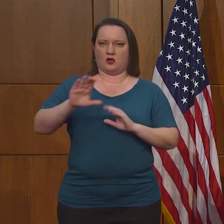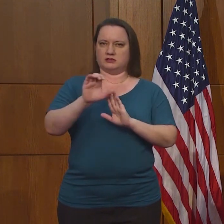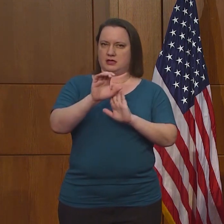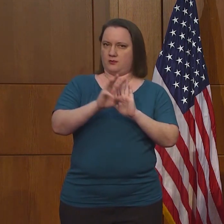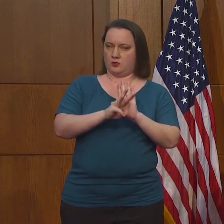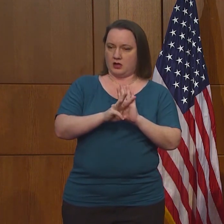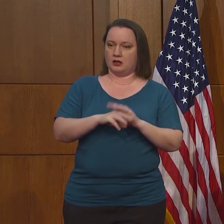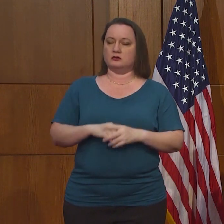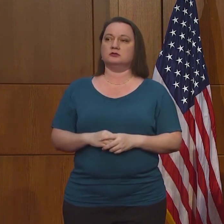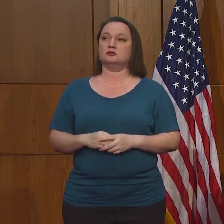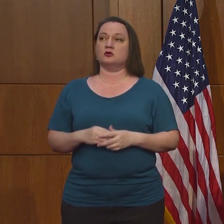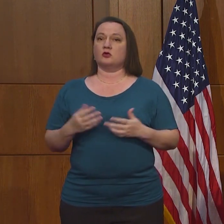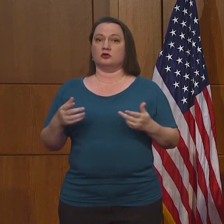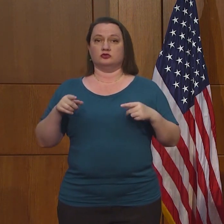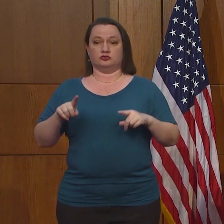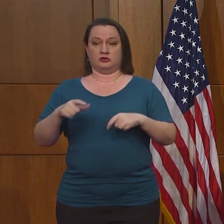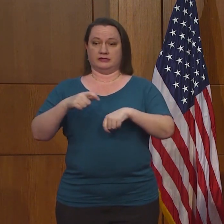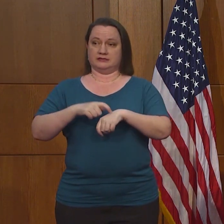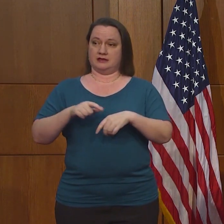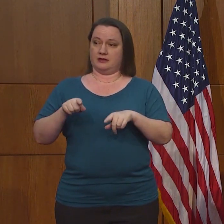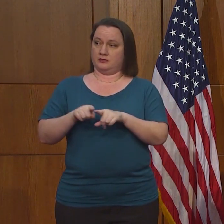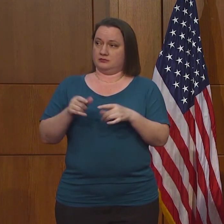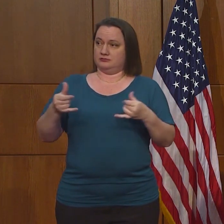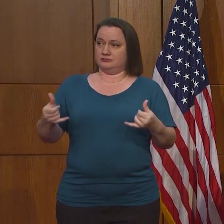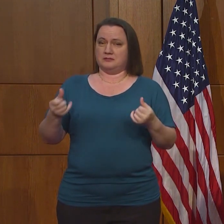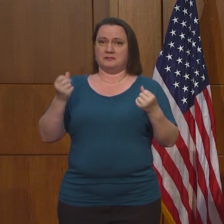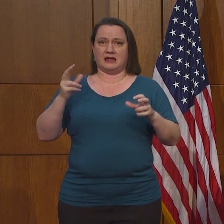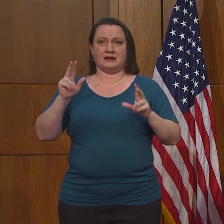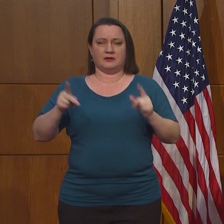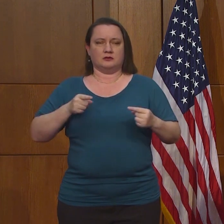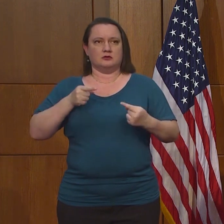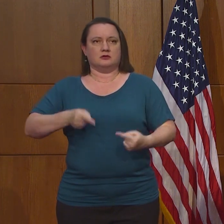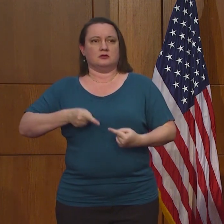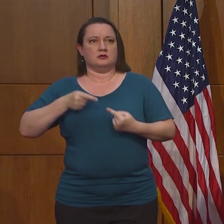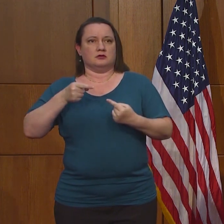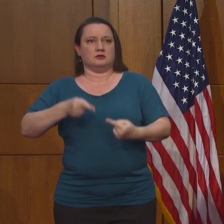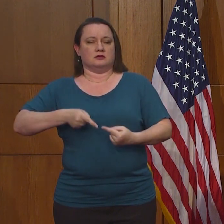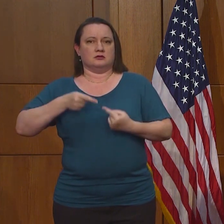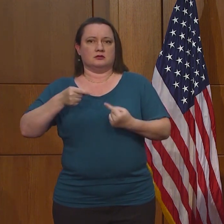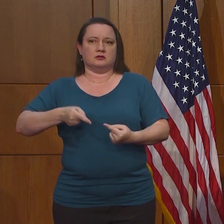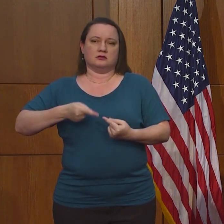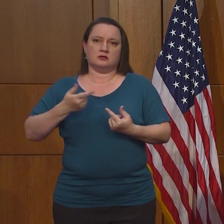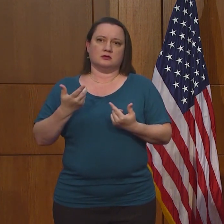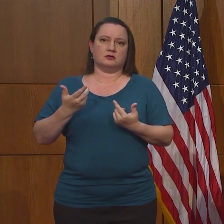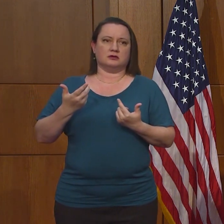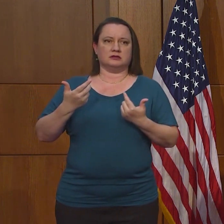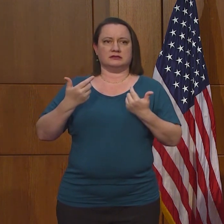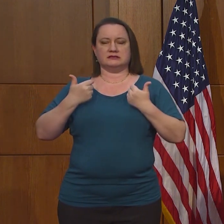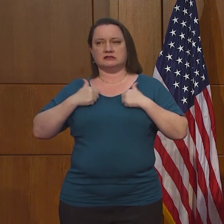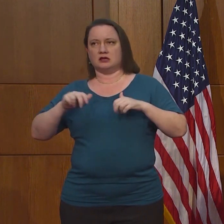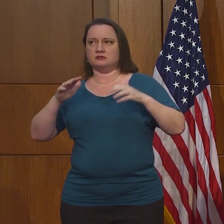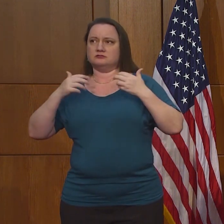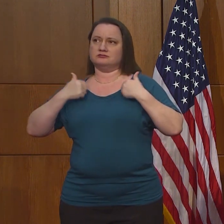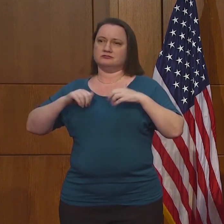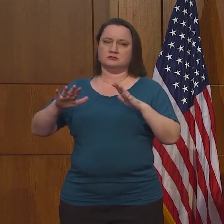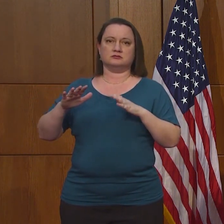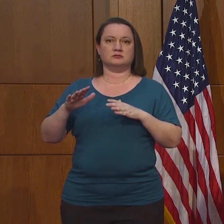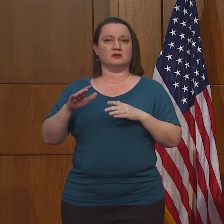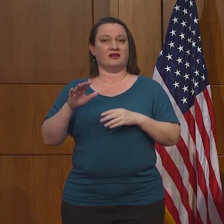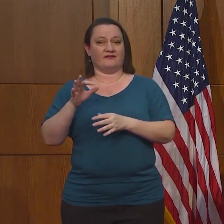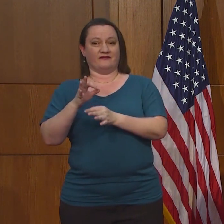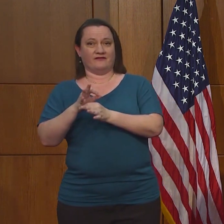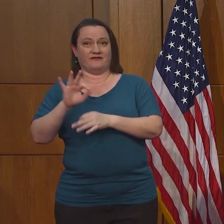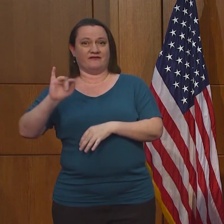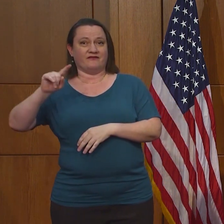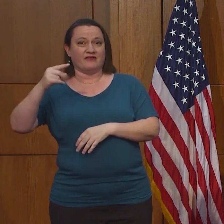iglesias en un tiempo como este, cuando hay tanta gente luchando y sacrificándose, la fe es más importante